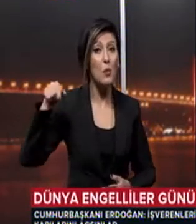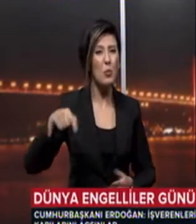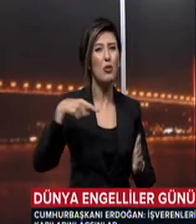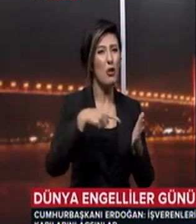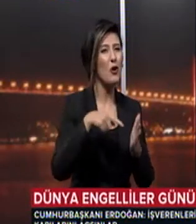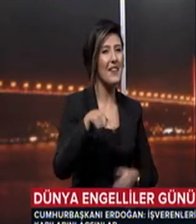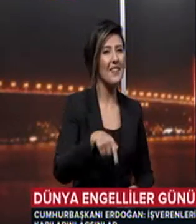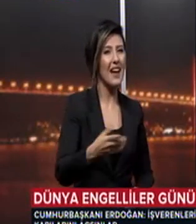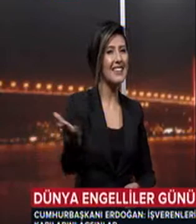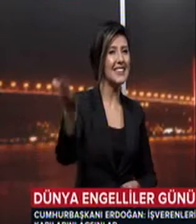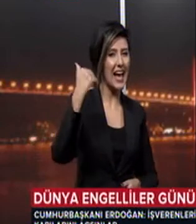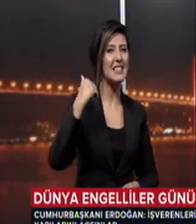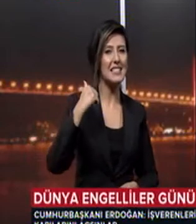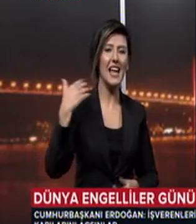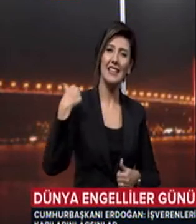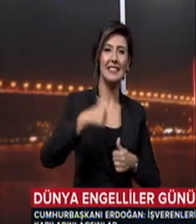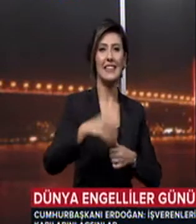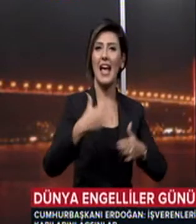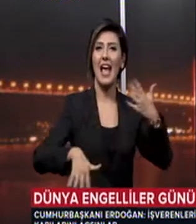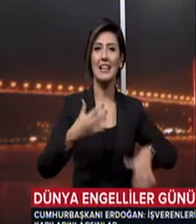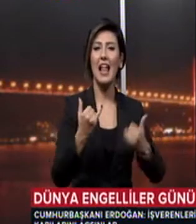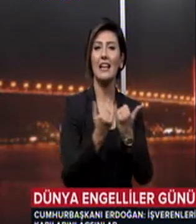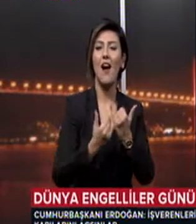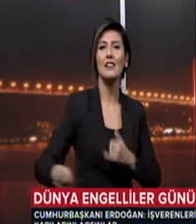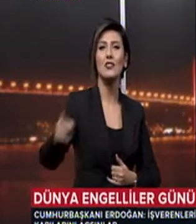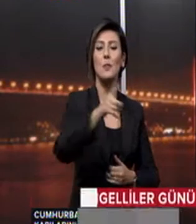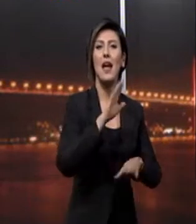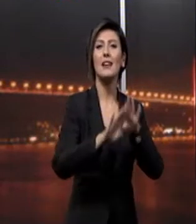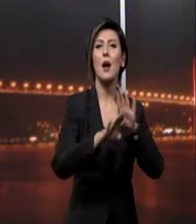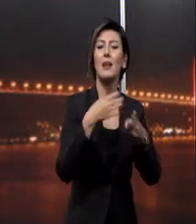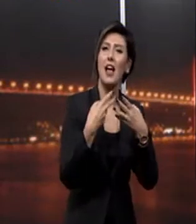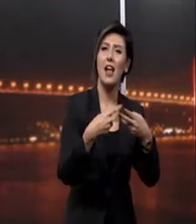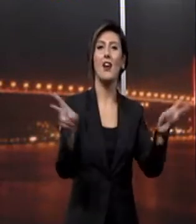gelsinler yine engelli kardeşlerimize kapılarını açsınlar